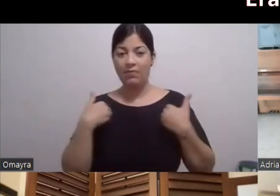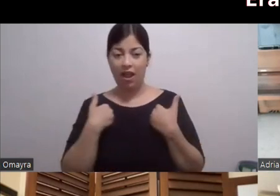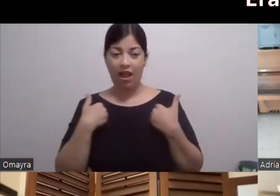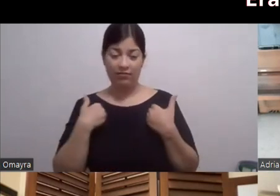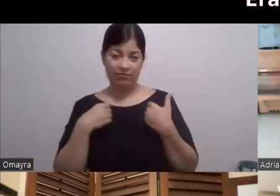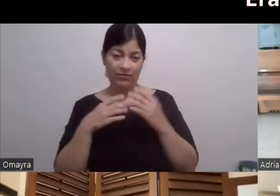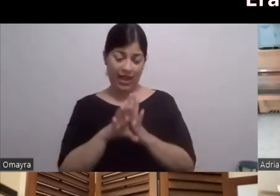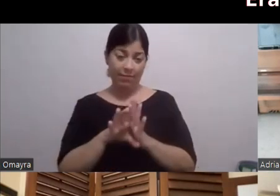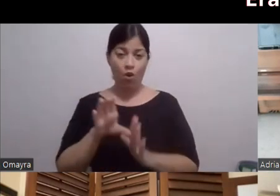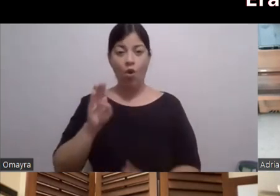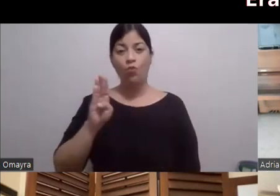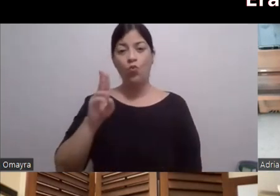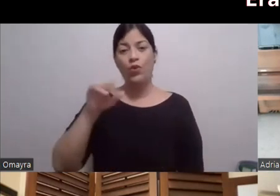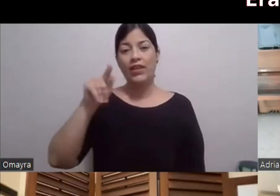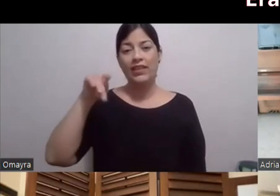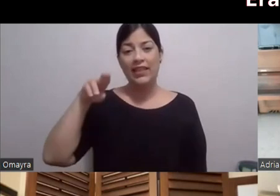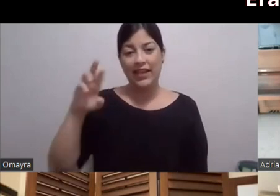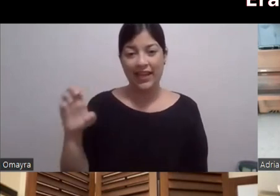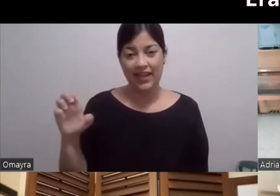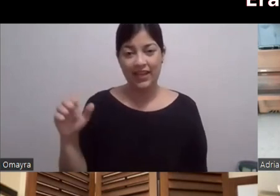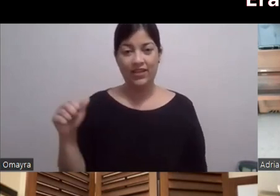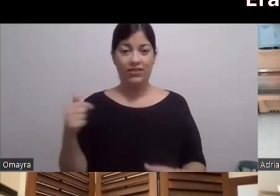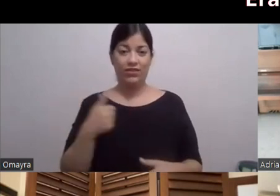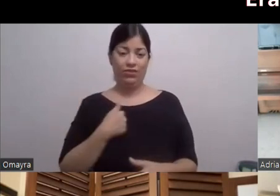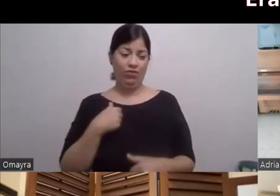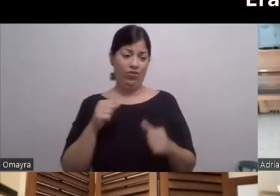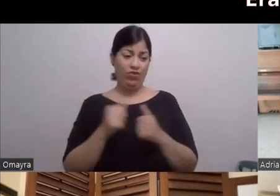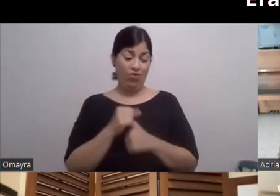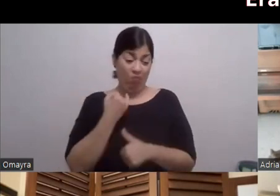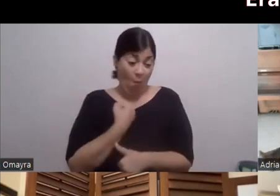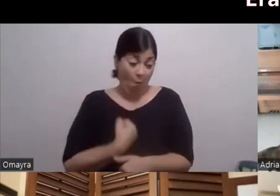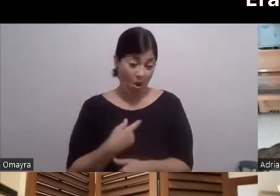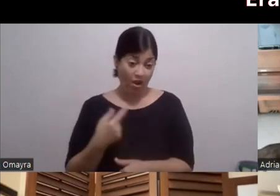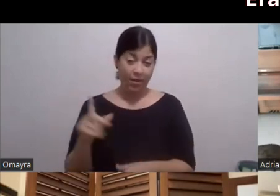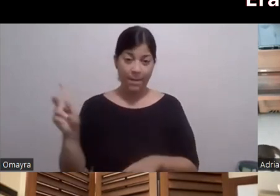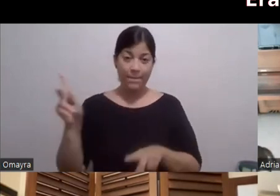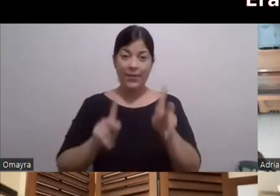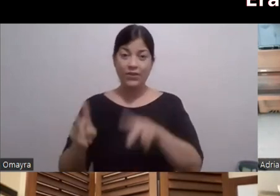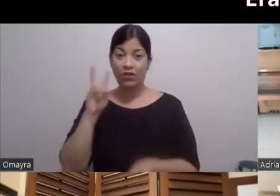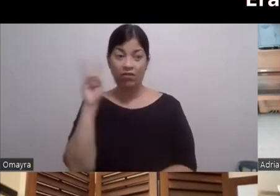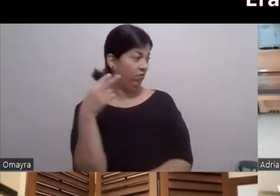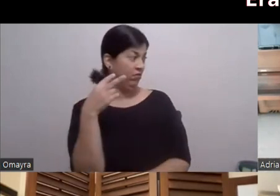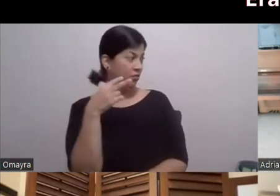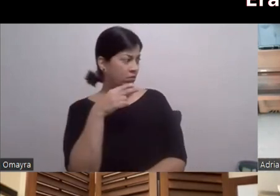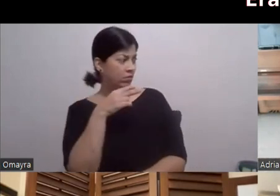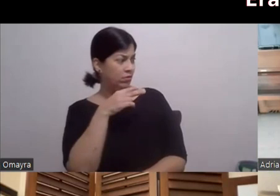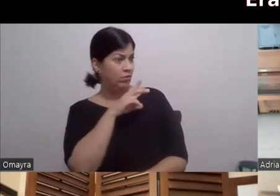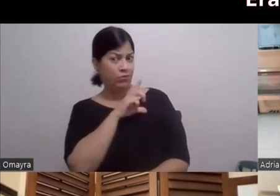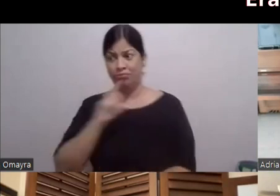caminando por ahí Con la flaquencia Que tenía No, la gente me veía Y corría para el otro lado Este Pero entonces Yo ahí cada vez Que yo